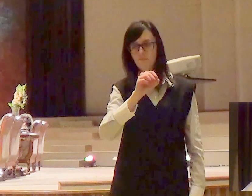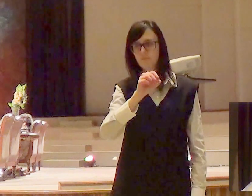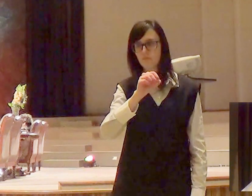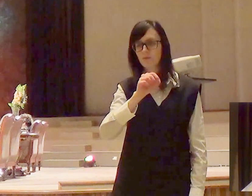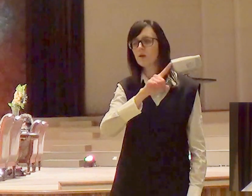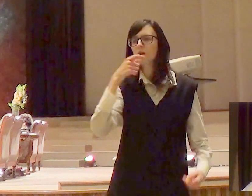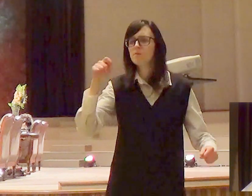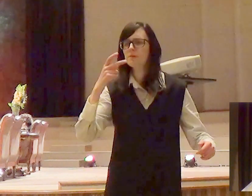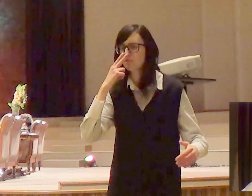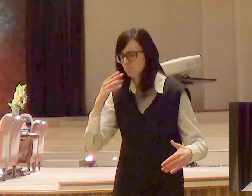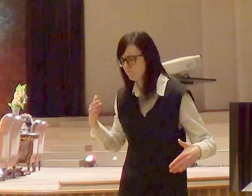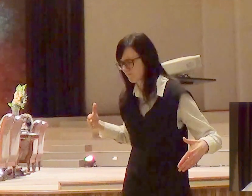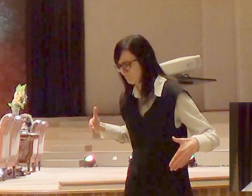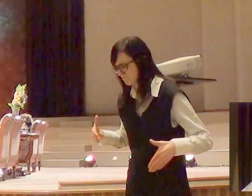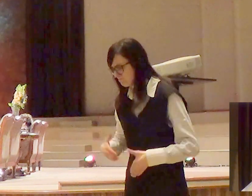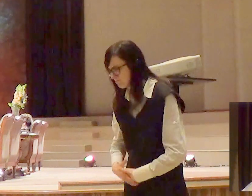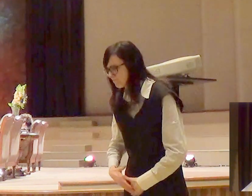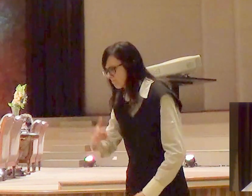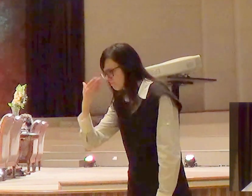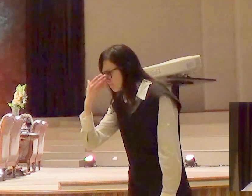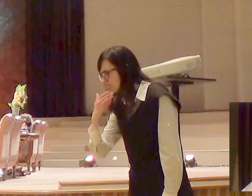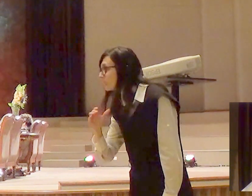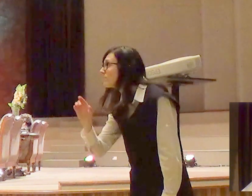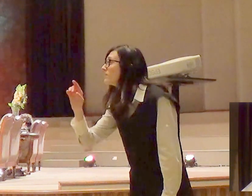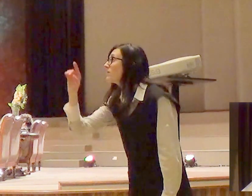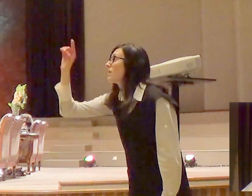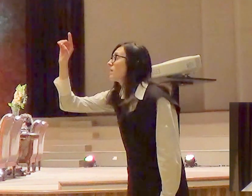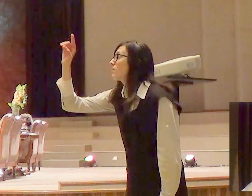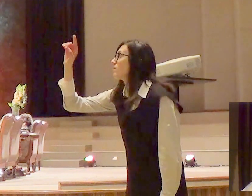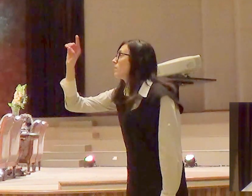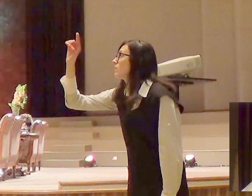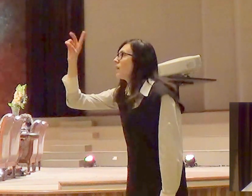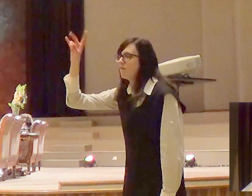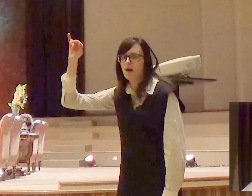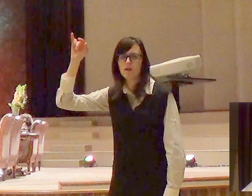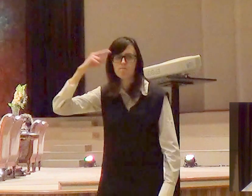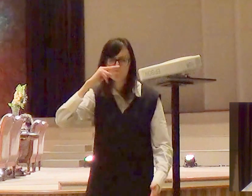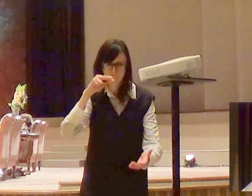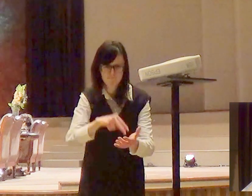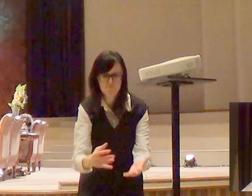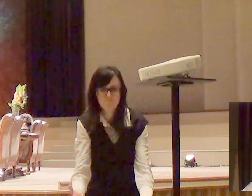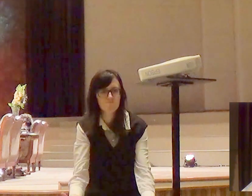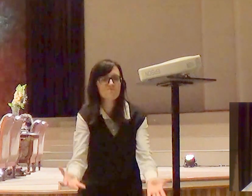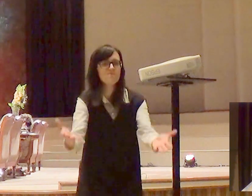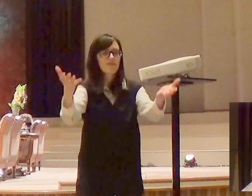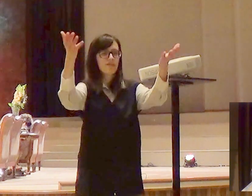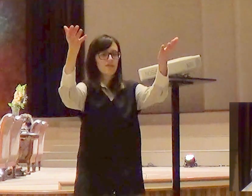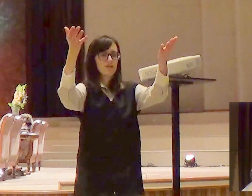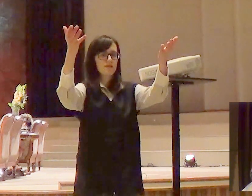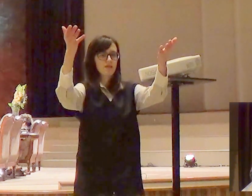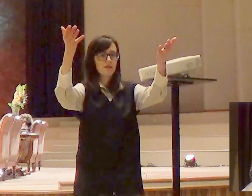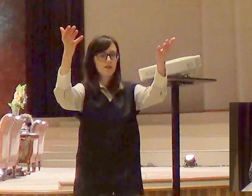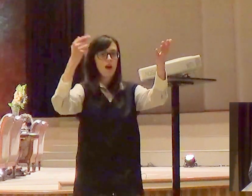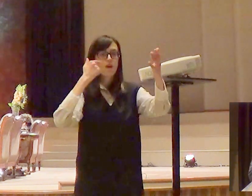-vos na presença do Senhor e Ele vos exaltará humilhai-vos diz 1 Pedro 5